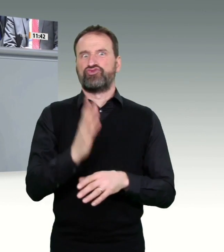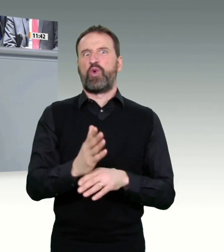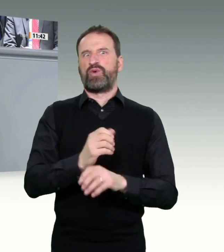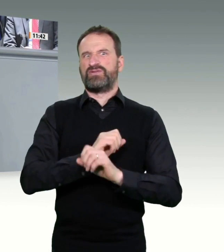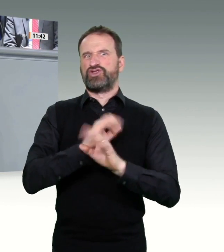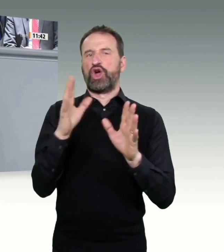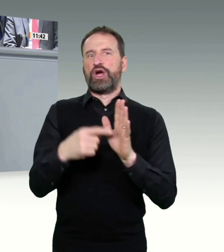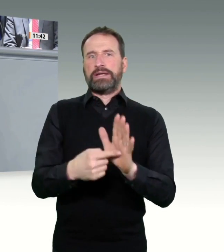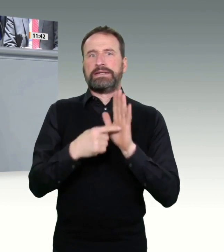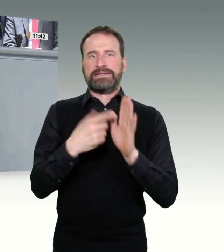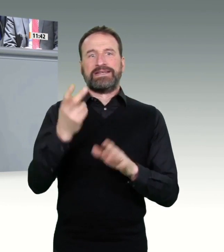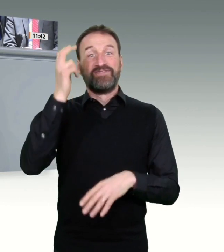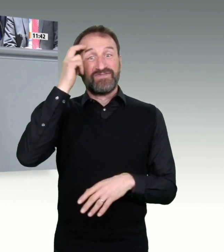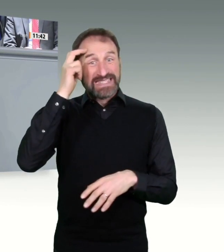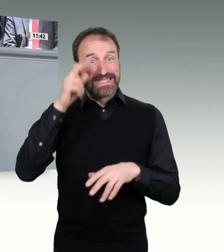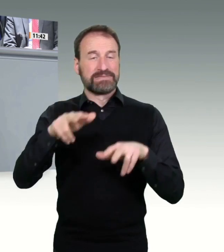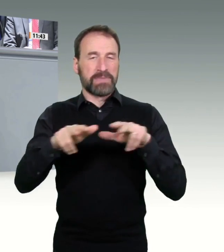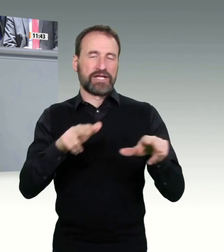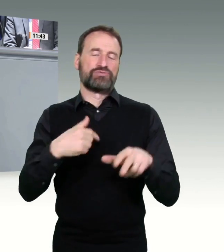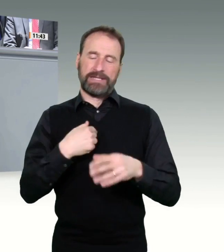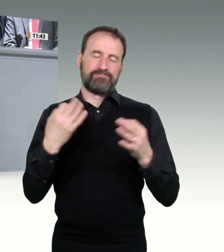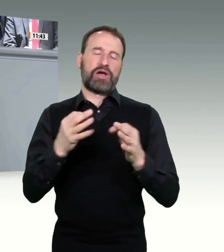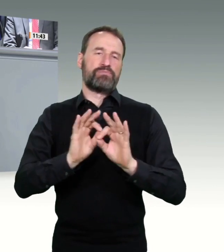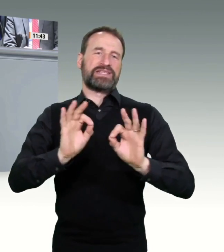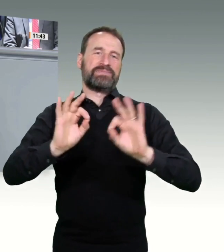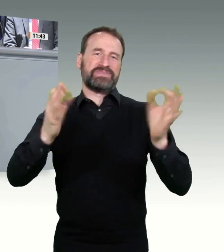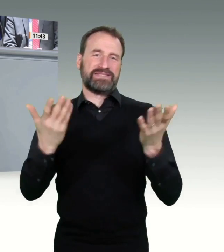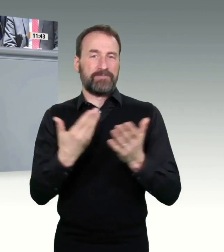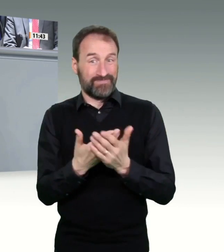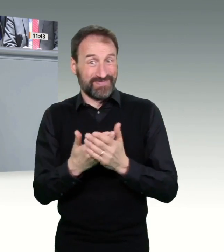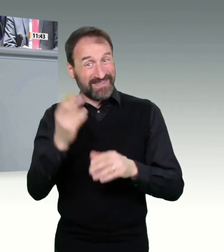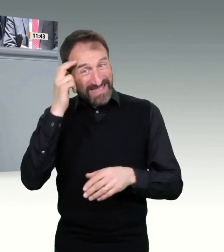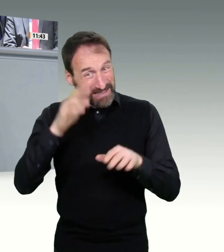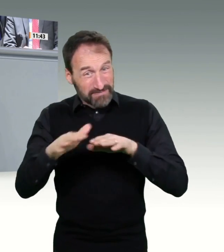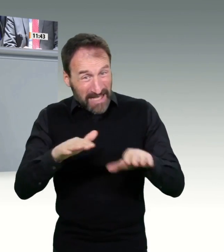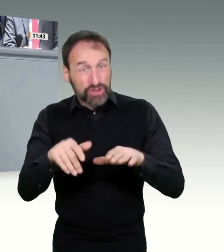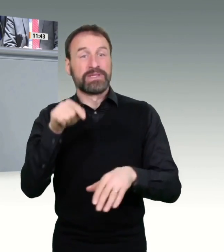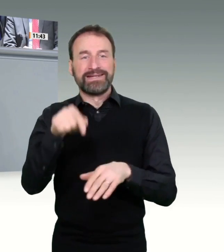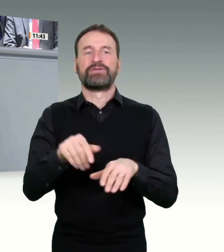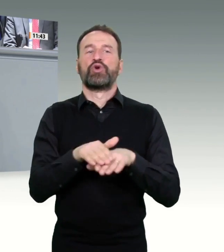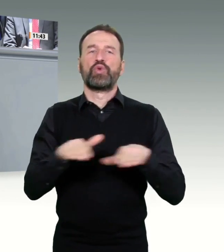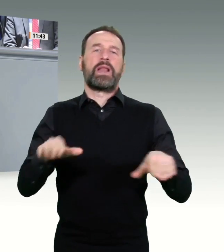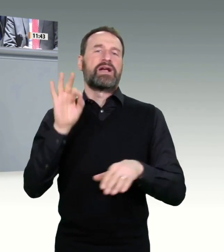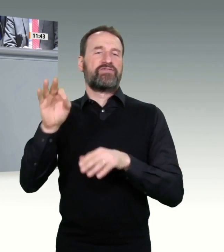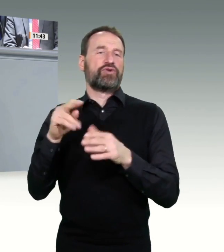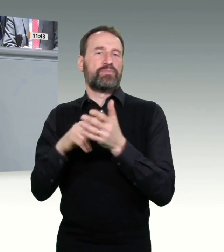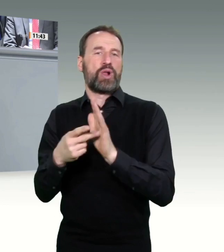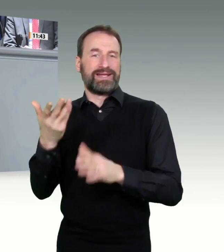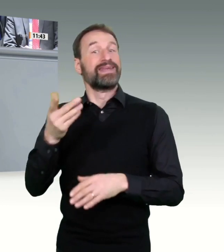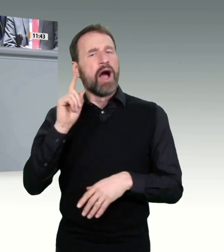deswegen bin ich sehr der Meinung, wenn wir über Zukunft diskutieren, wenn wir auch mit Blick in den Herbst schauen, das ist mir ein großes Anliegen, dass